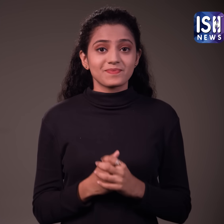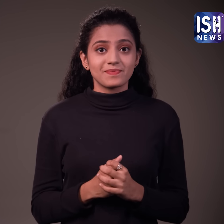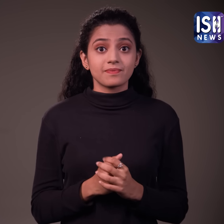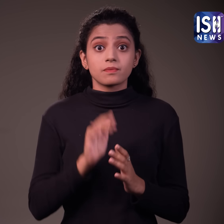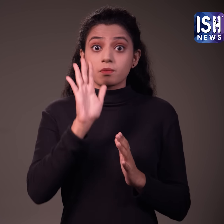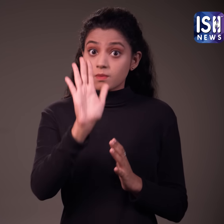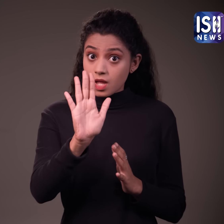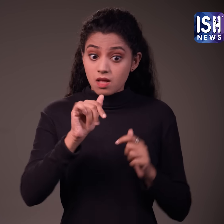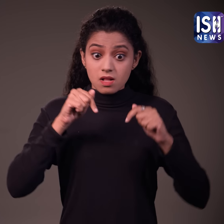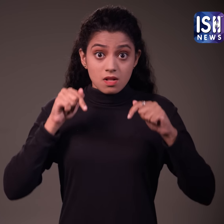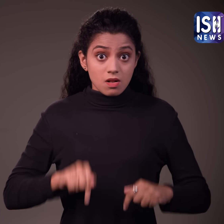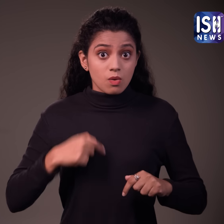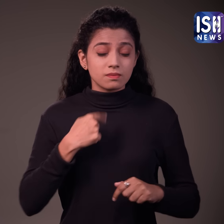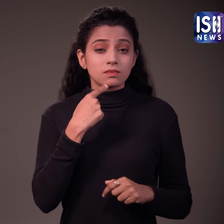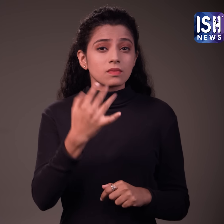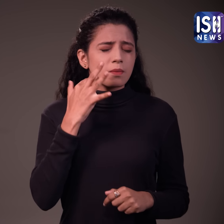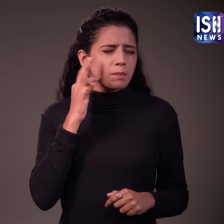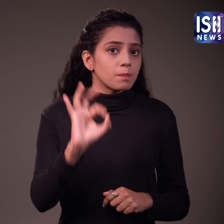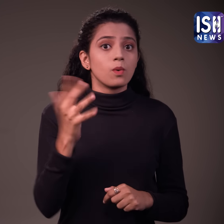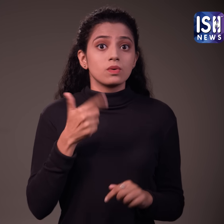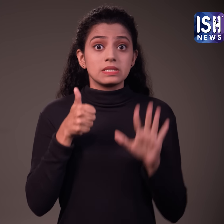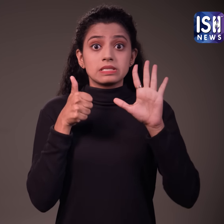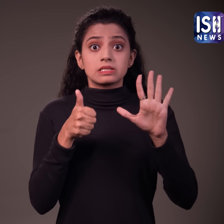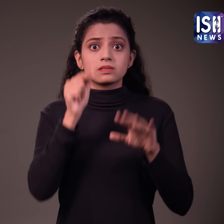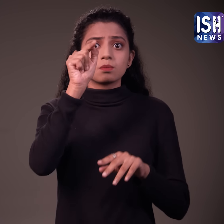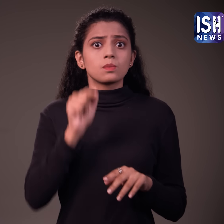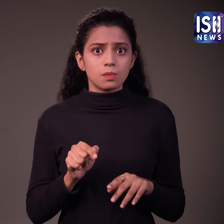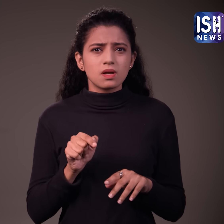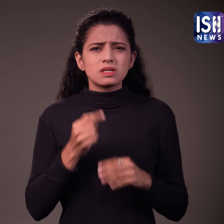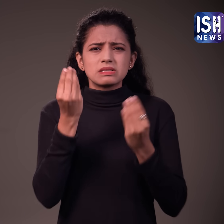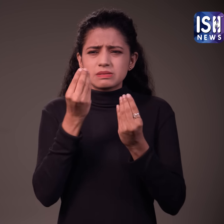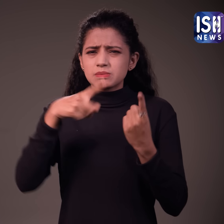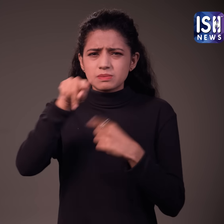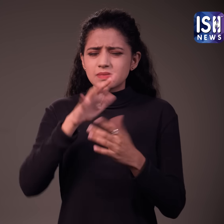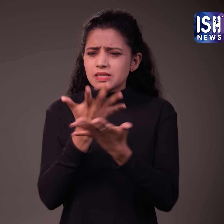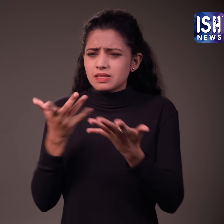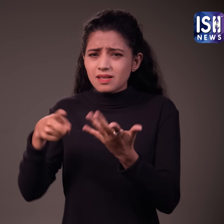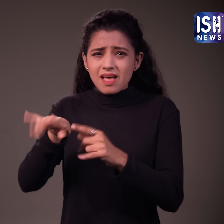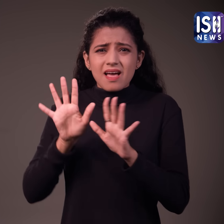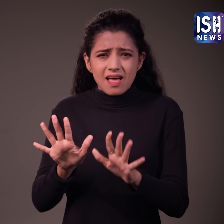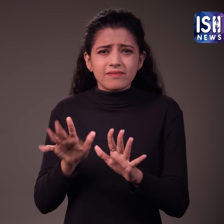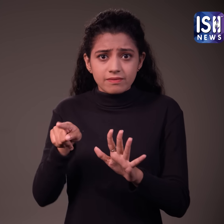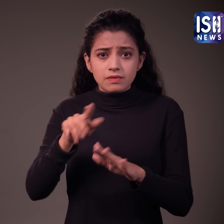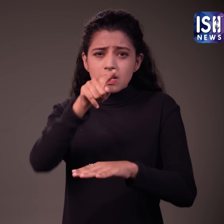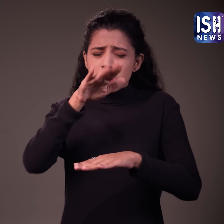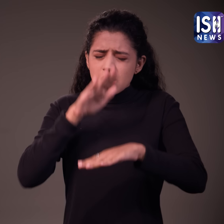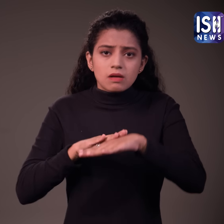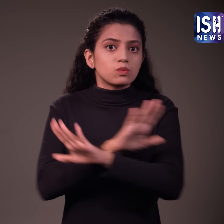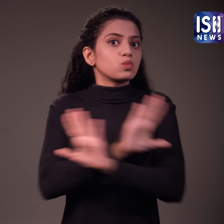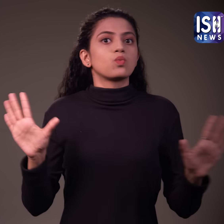अब मैं आपको पताऊंगी कि आपको अपने राशिस पर क्या नहीं लगाना चाहिए मैं आपको